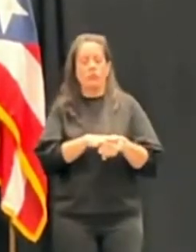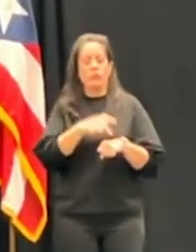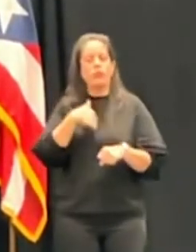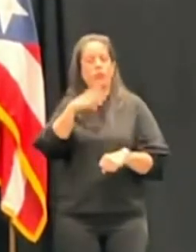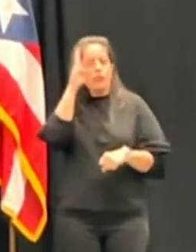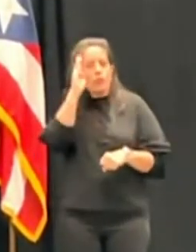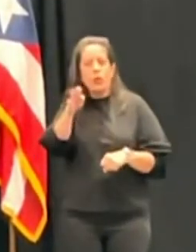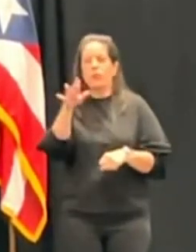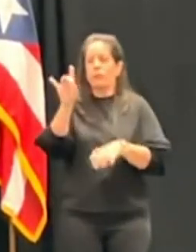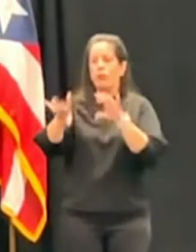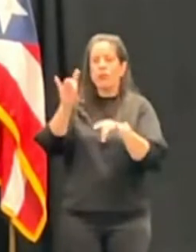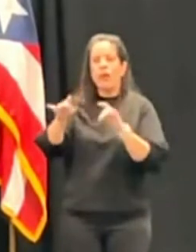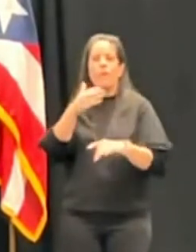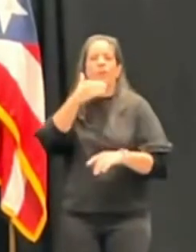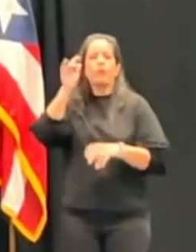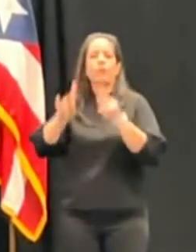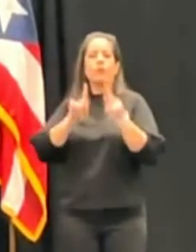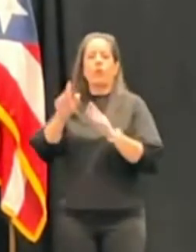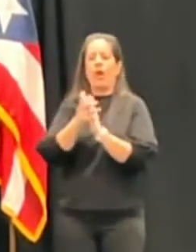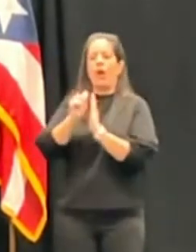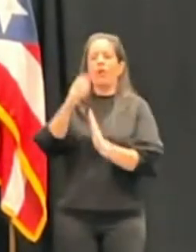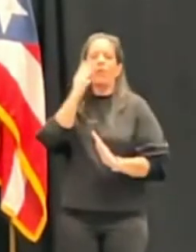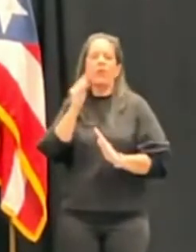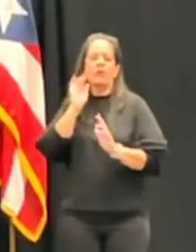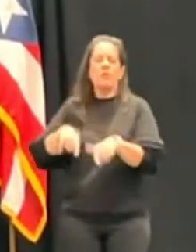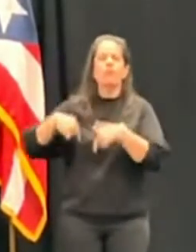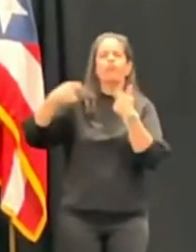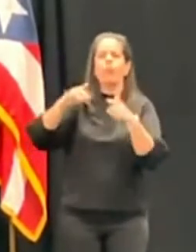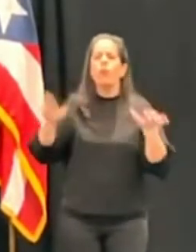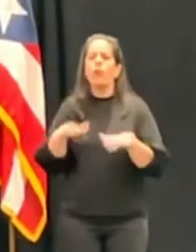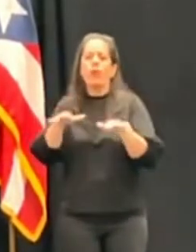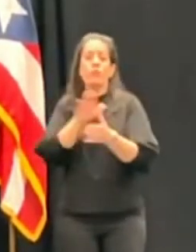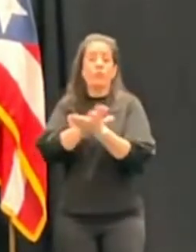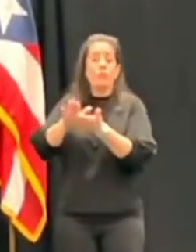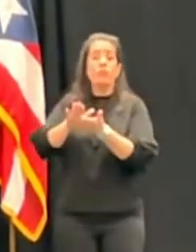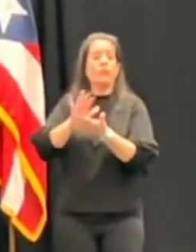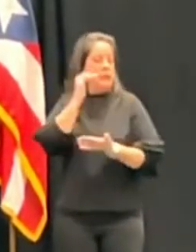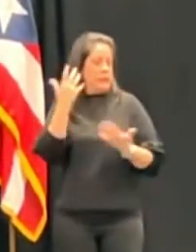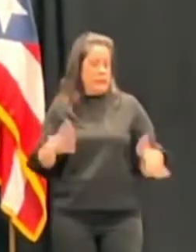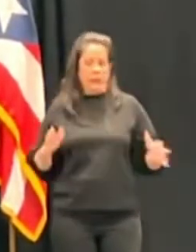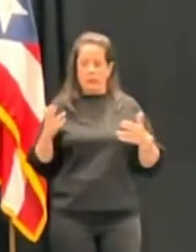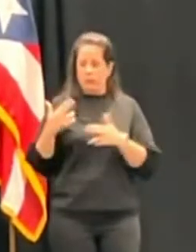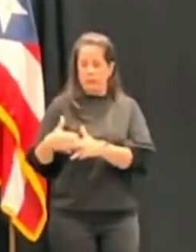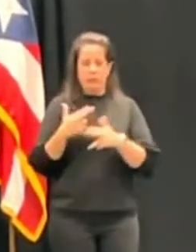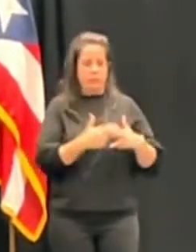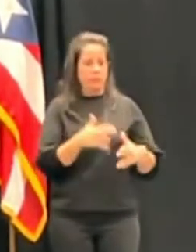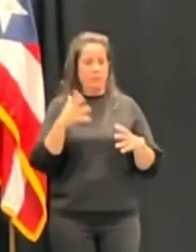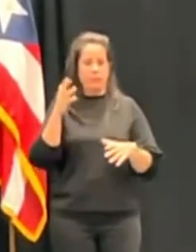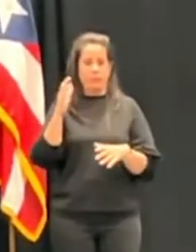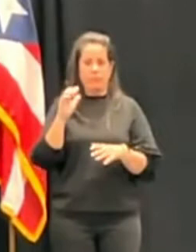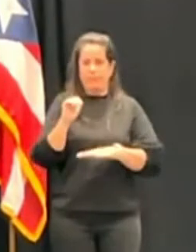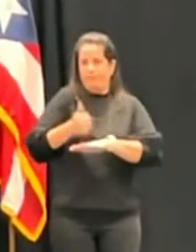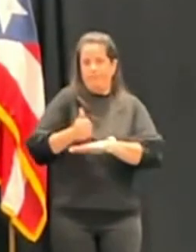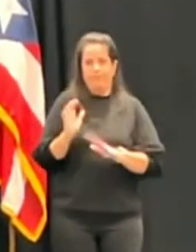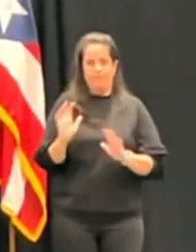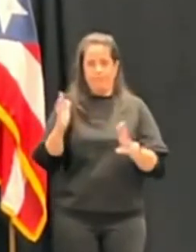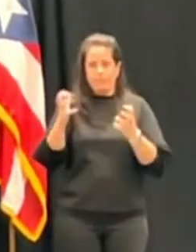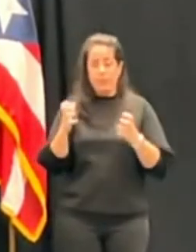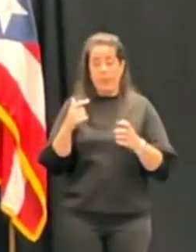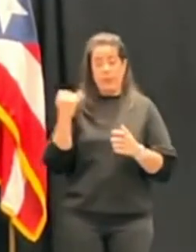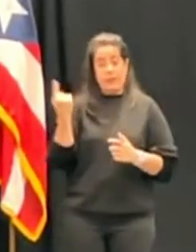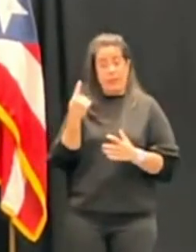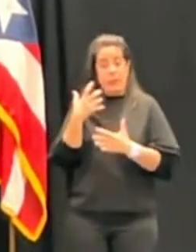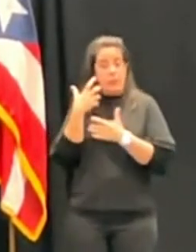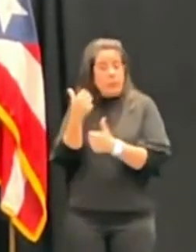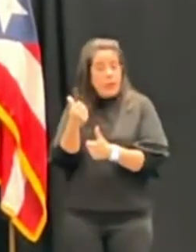funcionarios para que le sirvan al pueblo de Puerto Rico. Así que estos serían mis nominados para estas posiciones, siempre confiando